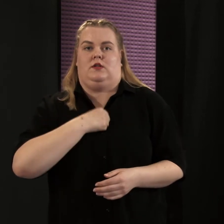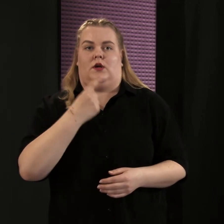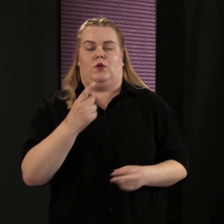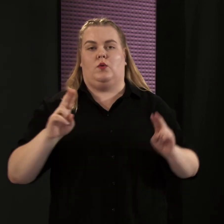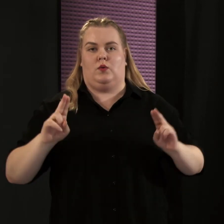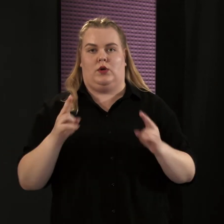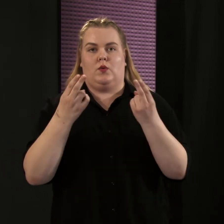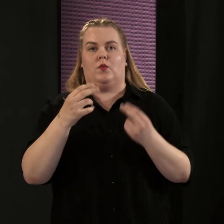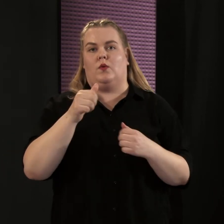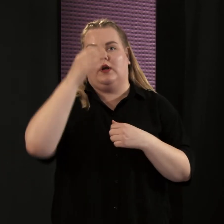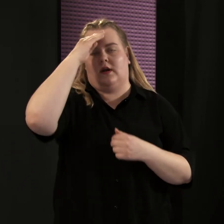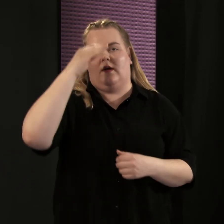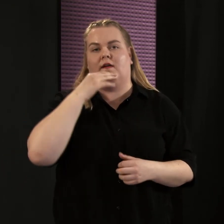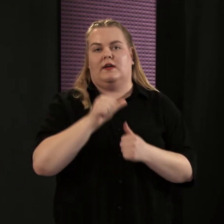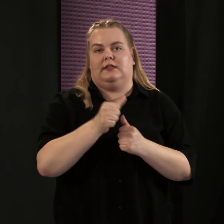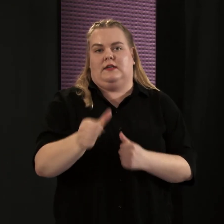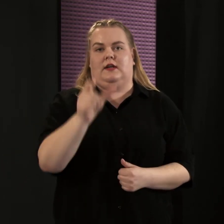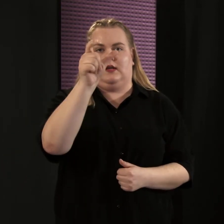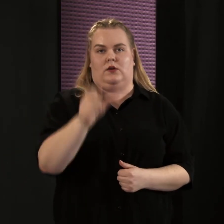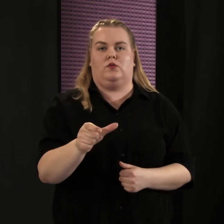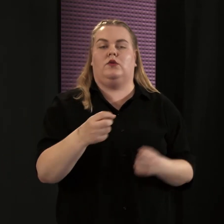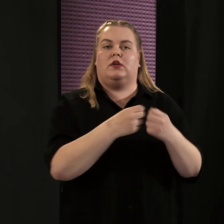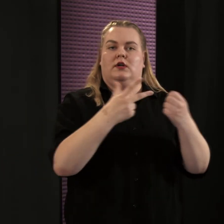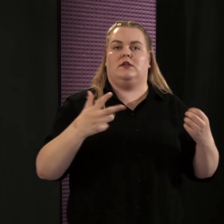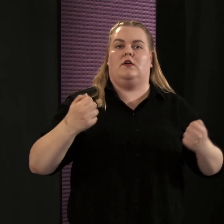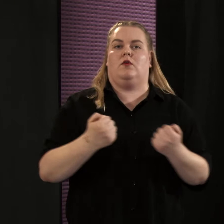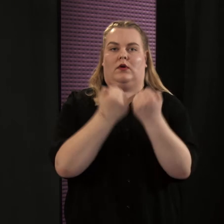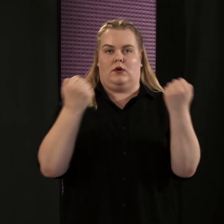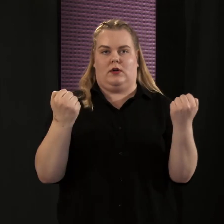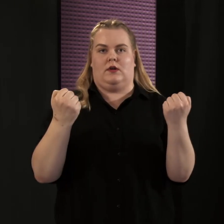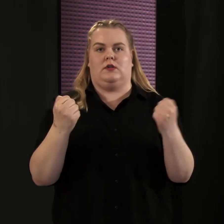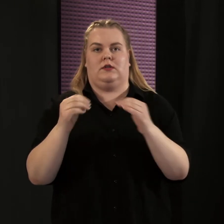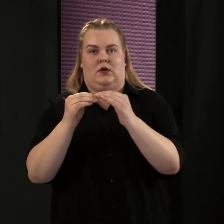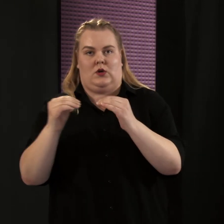kansanedustajan Savo-Karjalasta nousten näin kolmeen paikkaan.